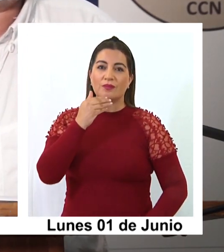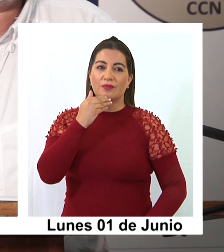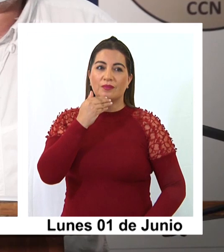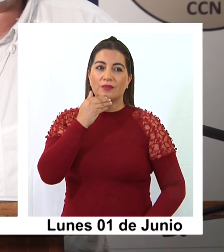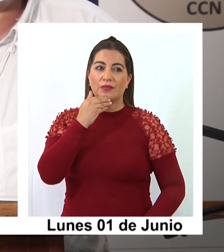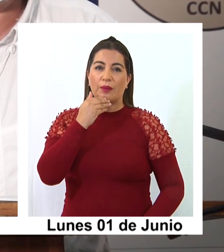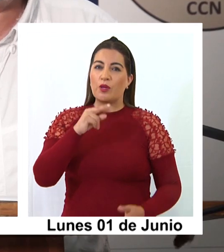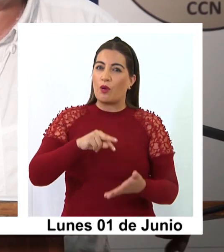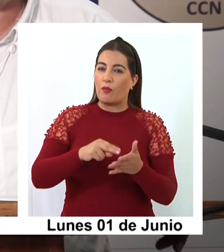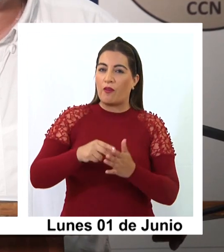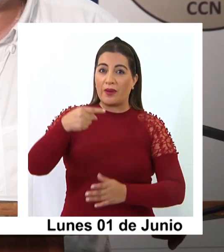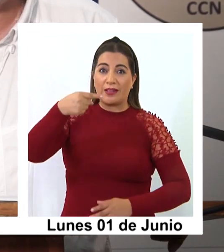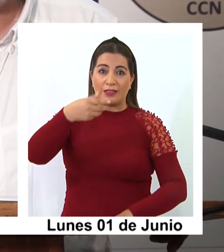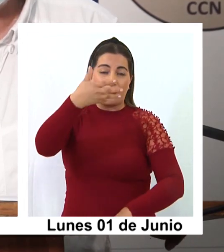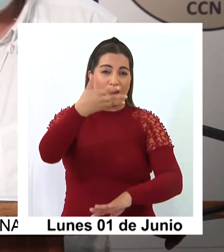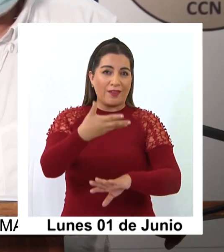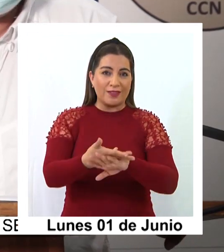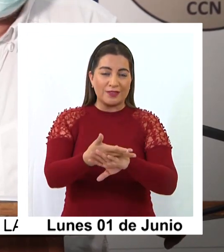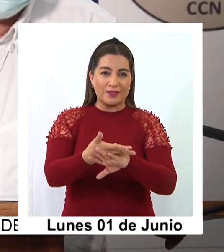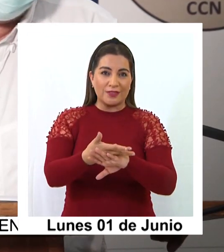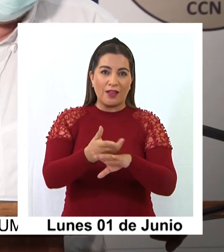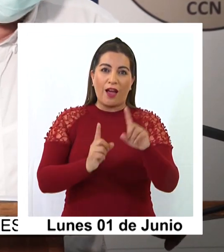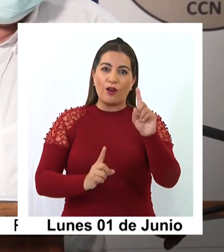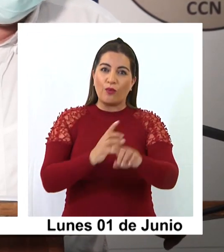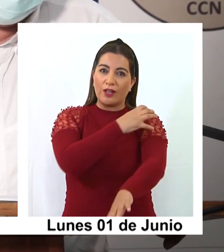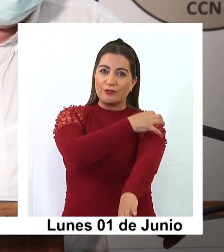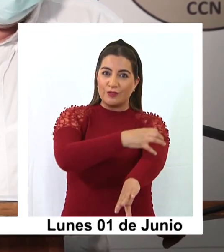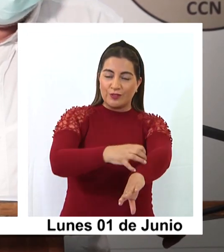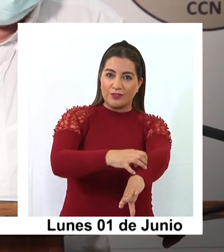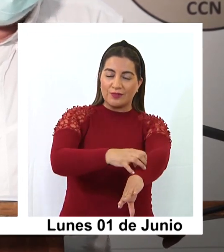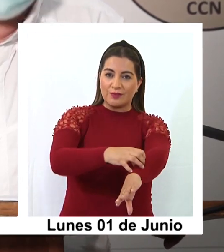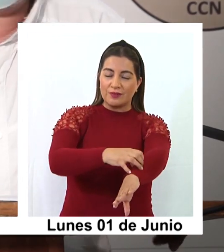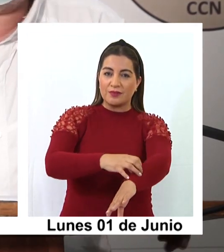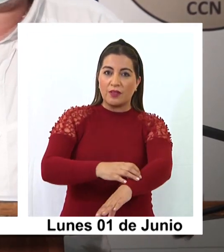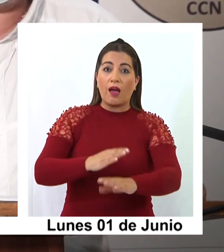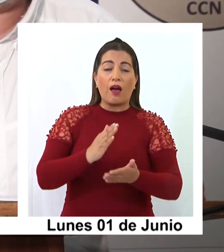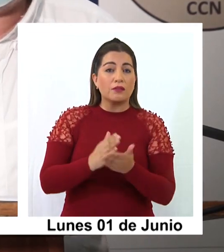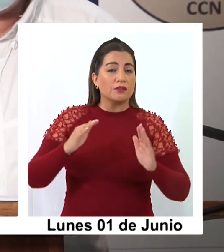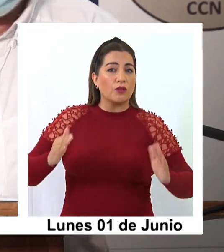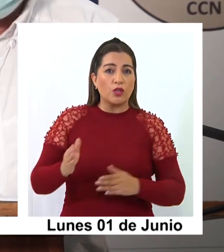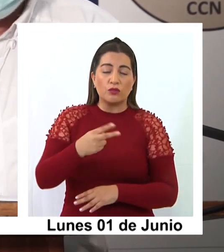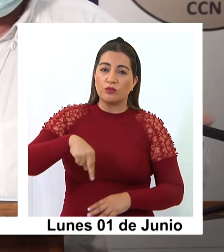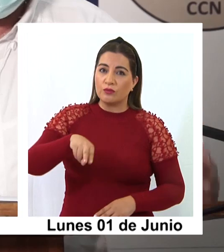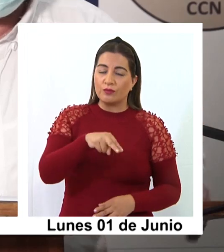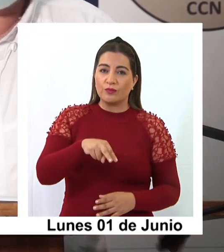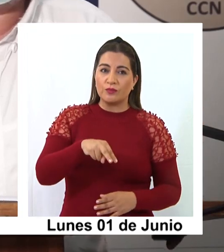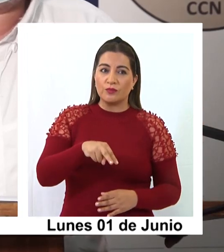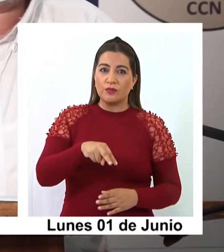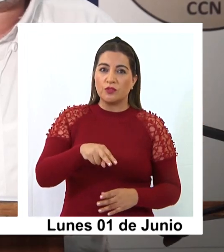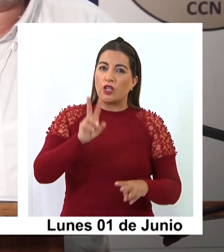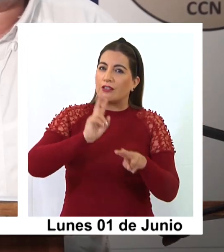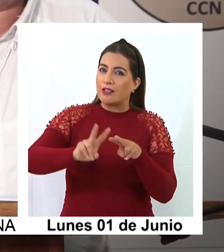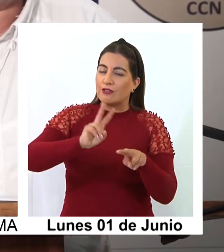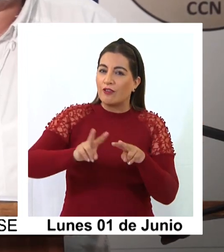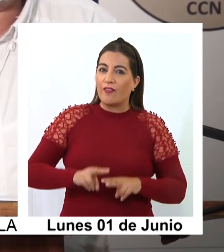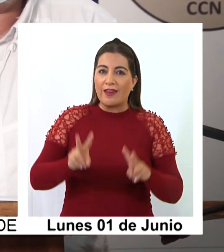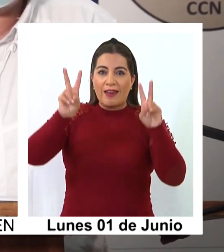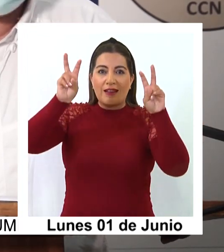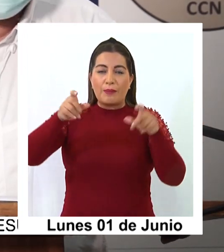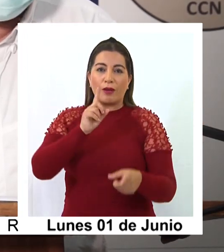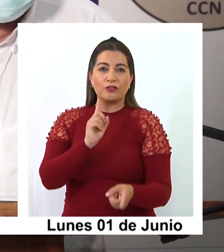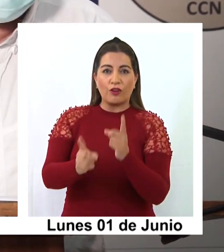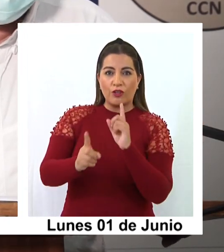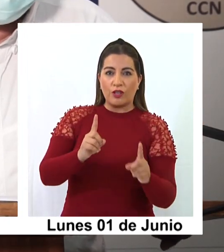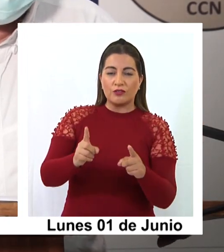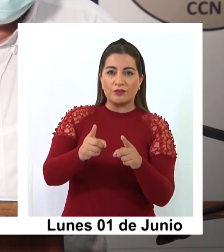externalidades negativas que se producen en cada una de las ciudades y las regiones. Hasta ahora hemos podido resolver bien el tema de la